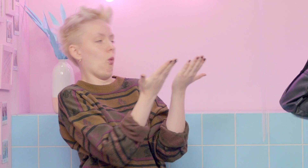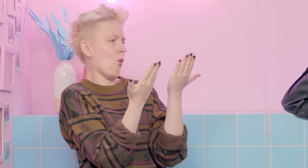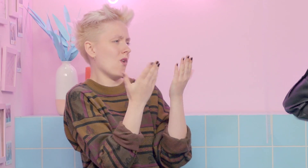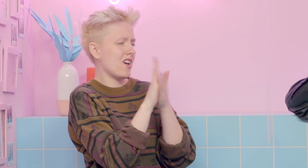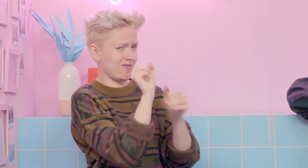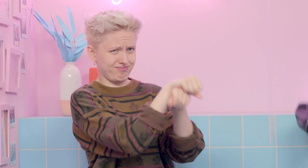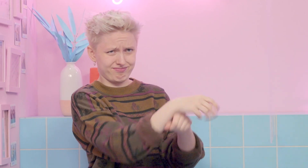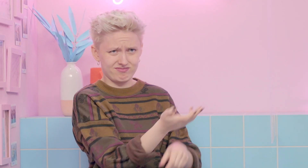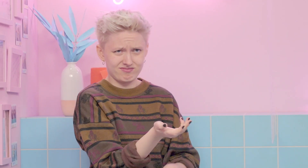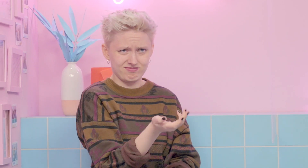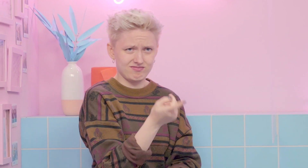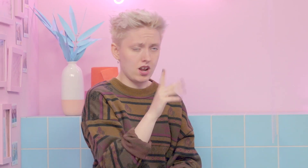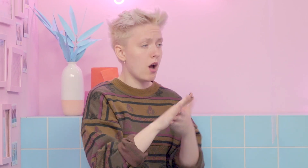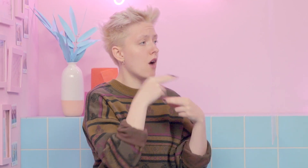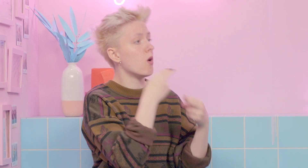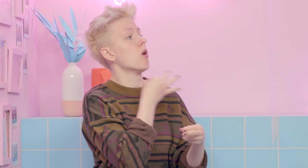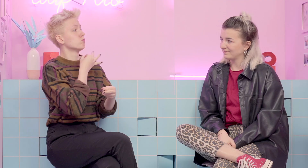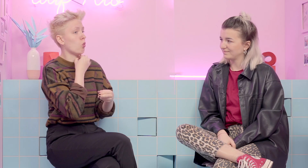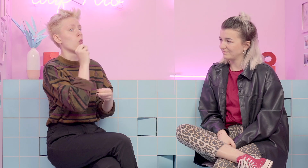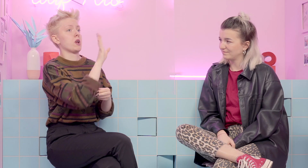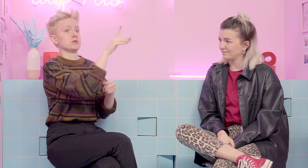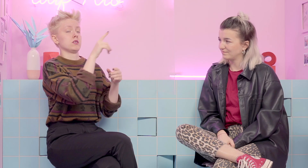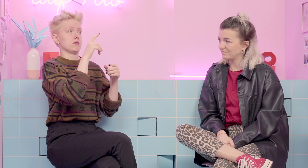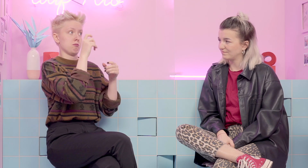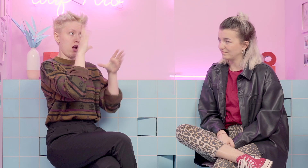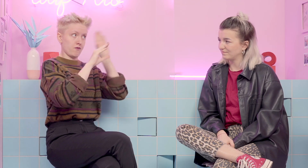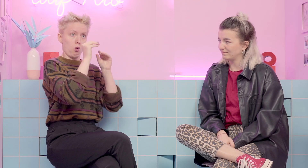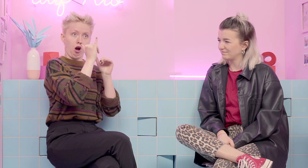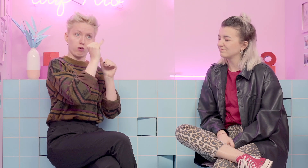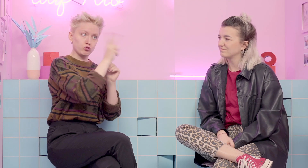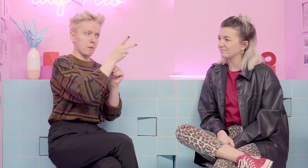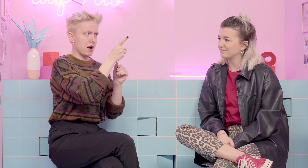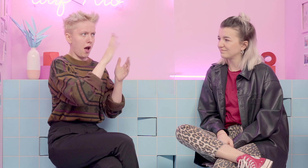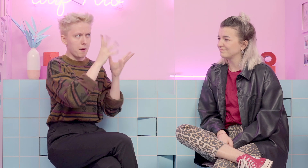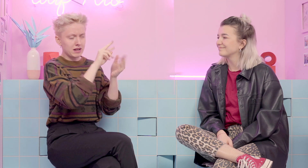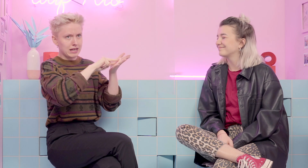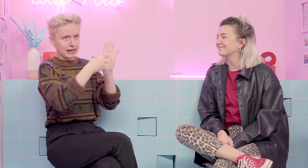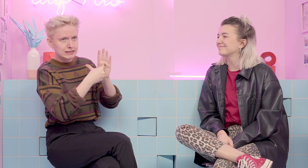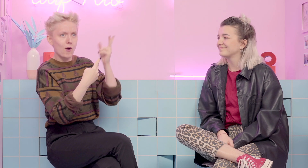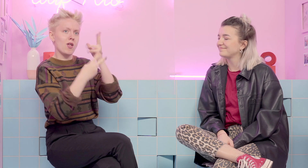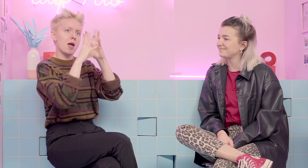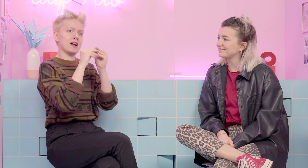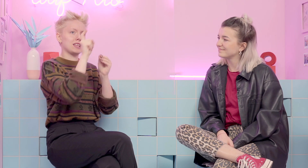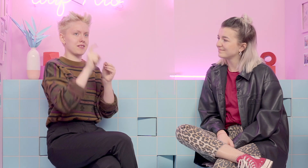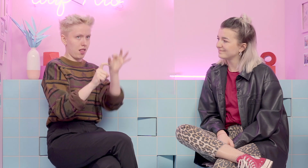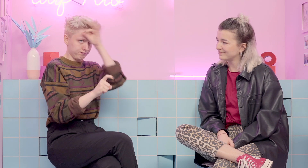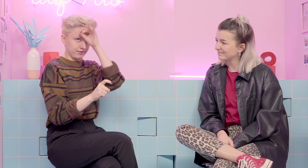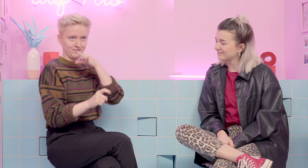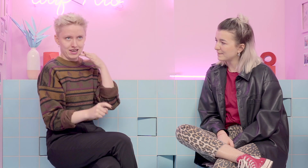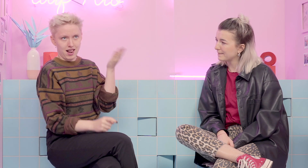okay, was soll ich damit? Also das ignoriere ich einfach, weil ja klar, Leute haben vielleicht mehr Lebenserfahrung, aber ganz ehrlich, gerade in der Politik gibt es so viele Leute, die überhaupt